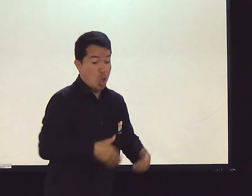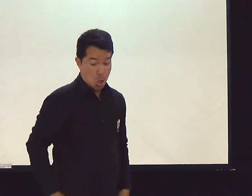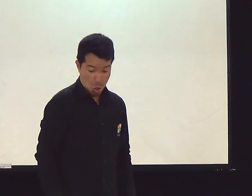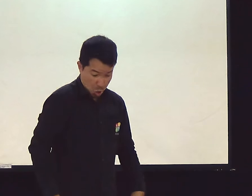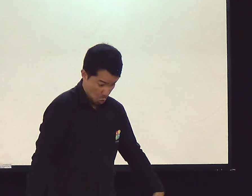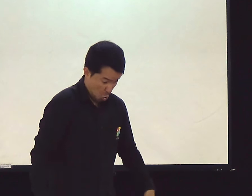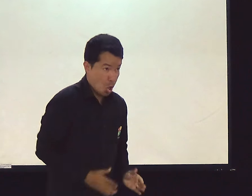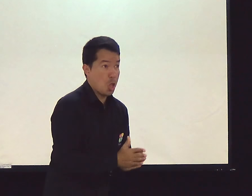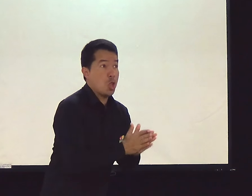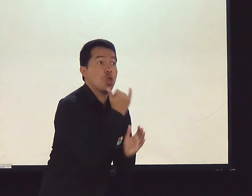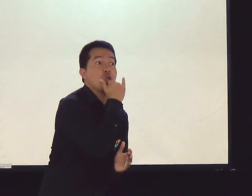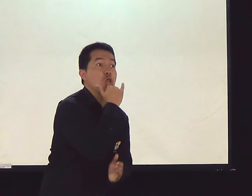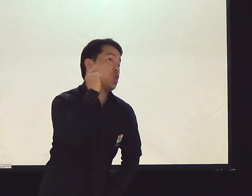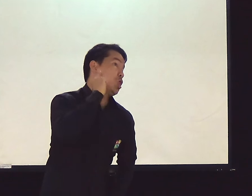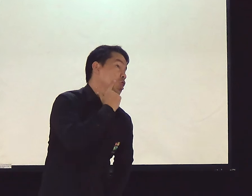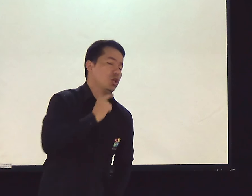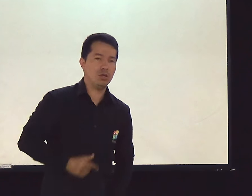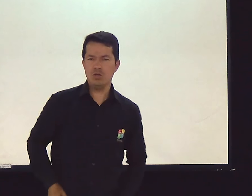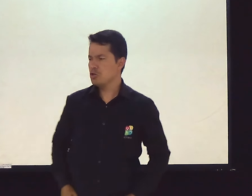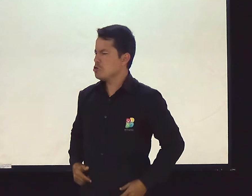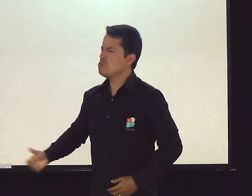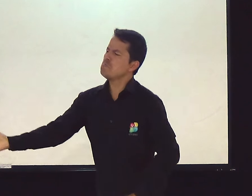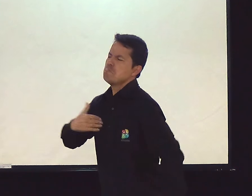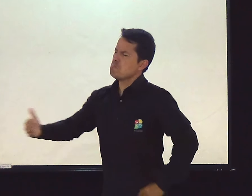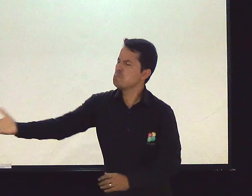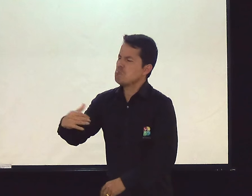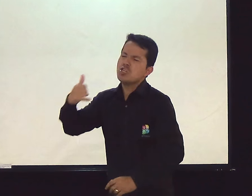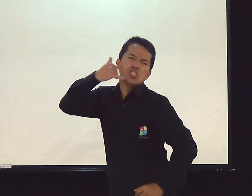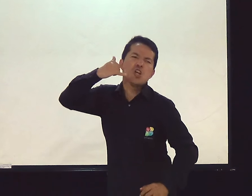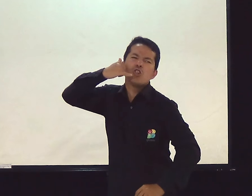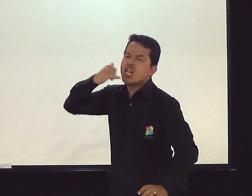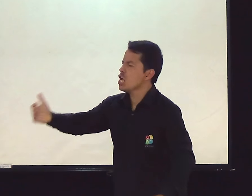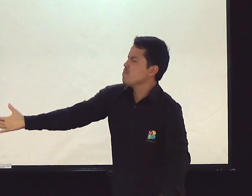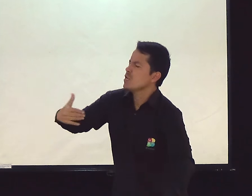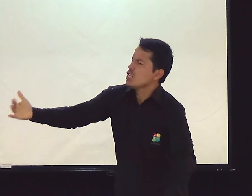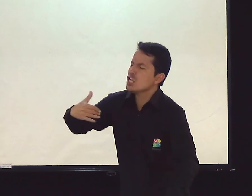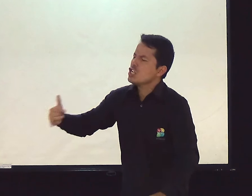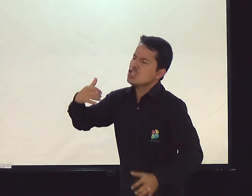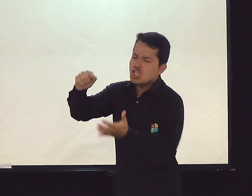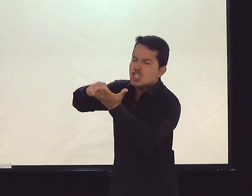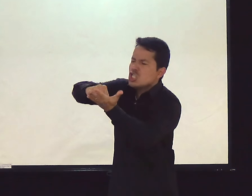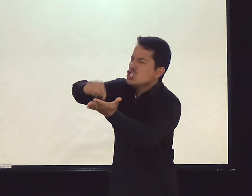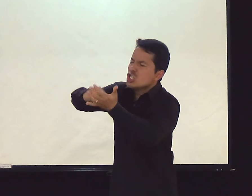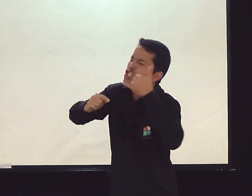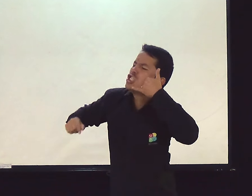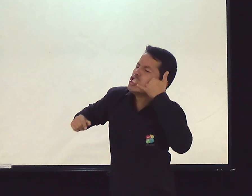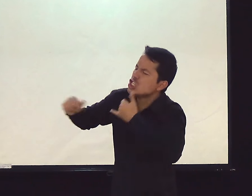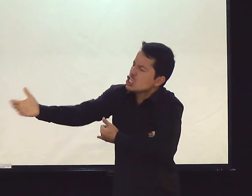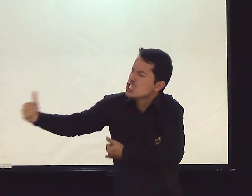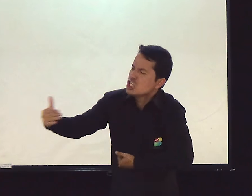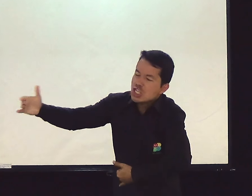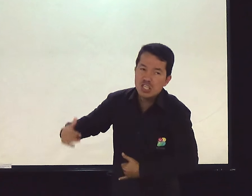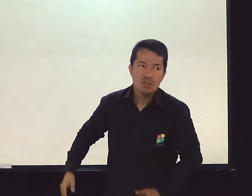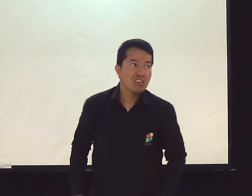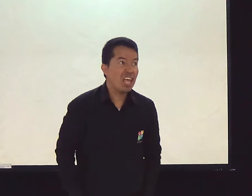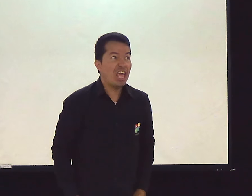tenho dinheiro. Não tem nada comigo. Tudo tem aqui. Não tem dinheiro. Dá. Passa o seu celular. Não quero saber. Ó. Seu celular passa.